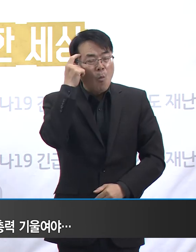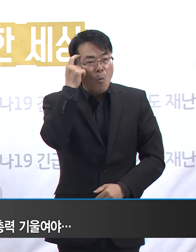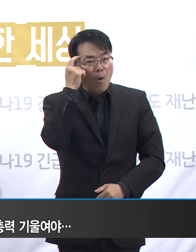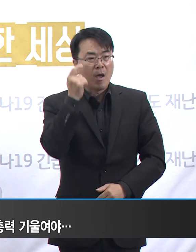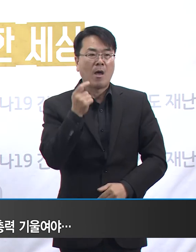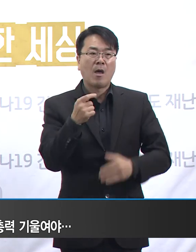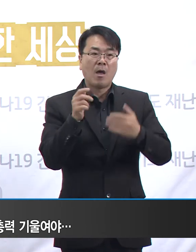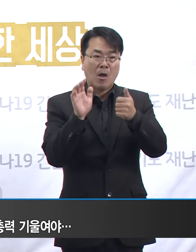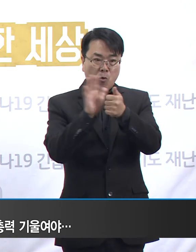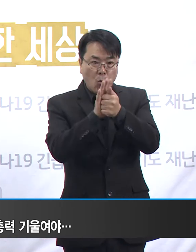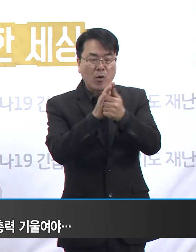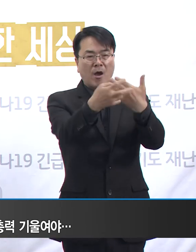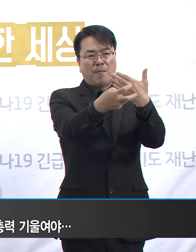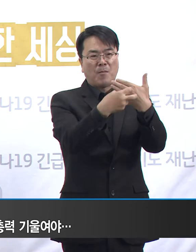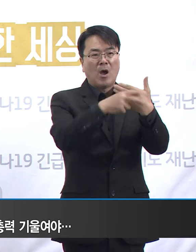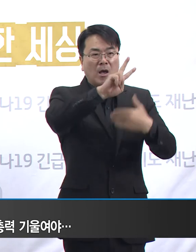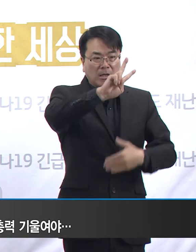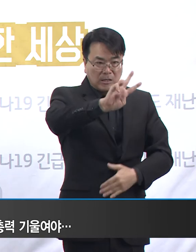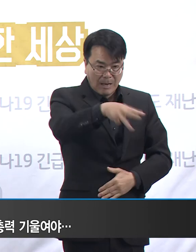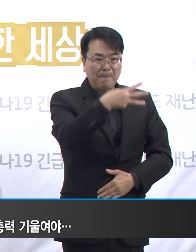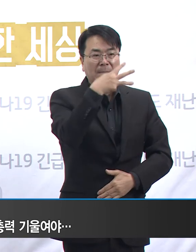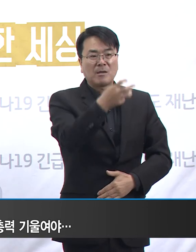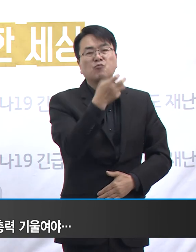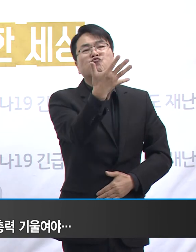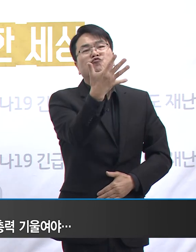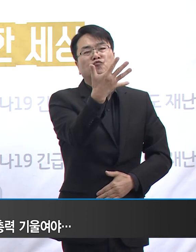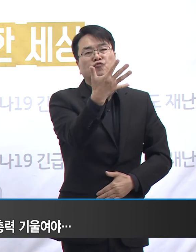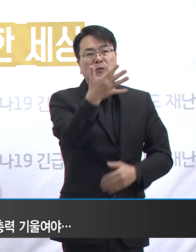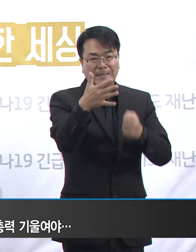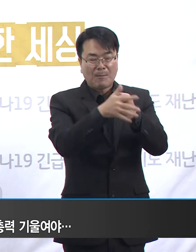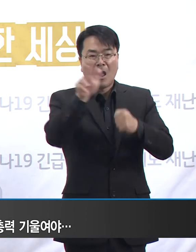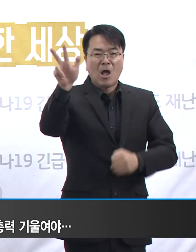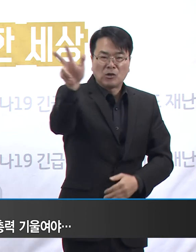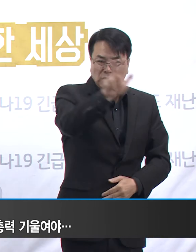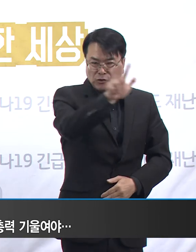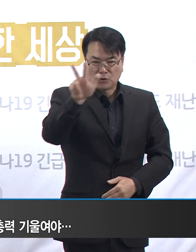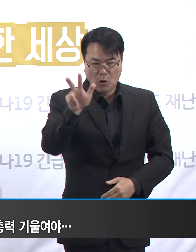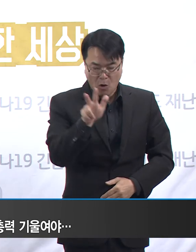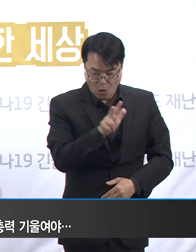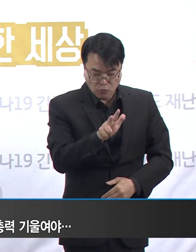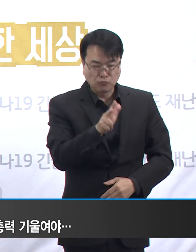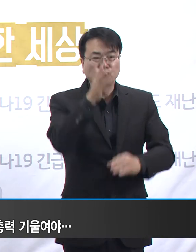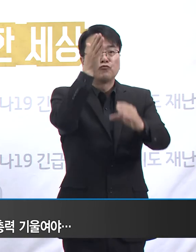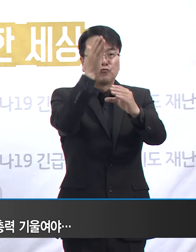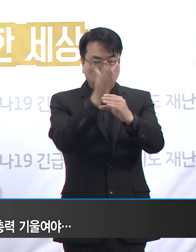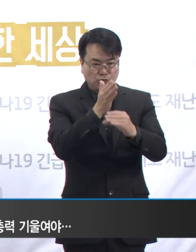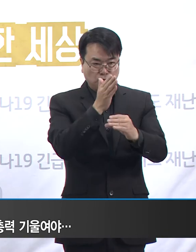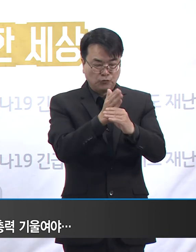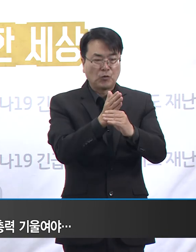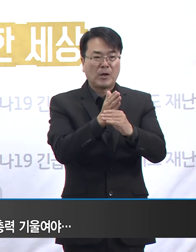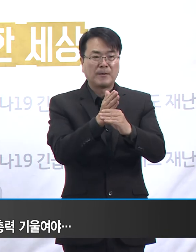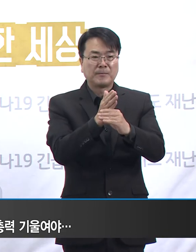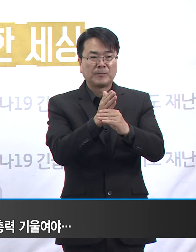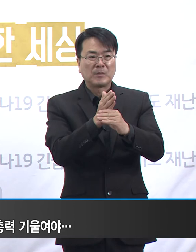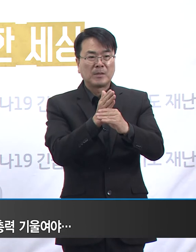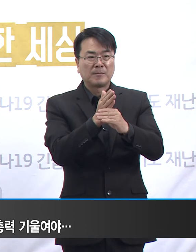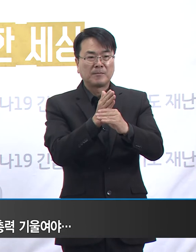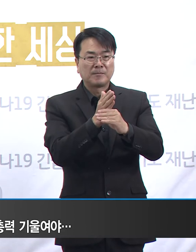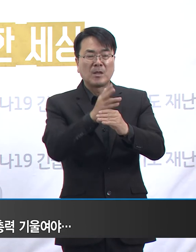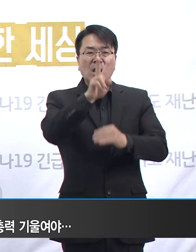요양병원은 339개로 전국 1,584개소 대비